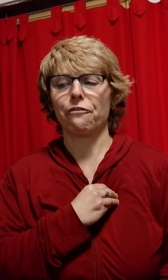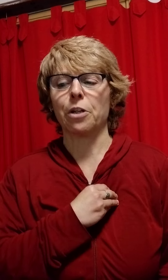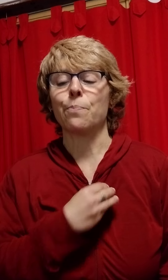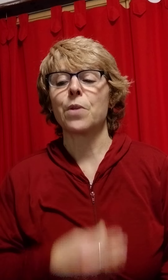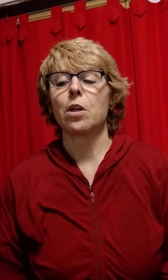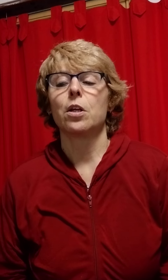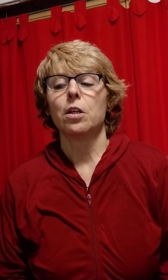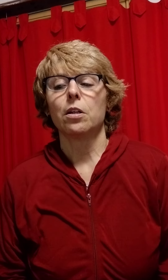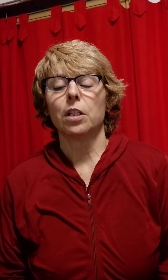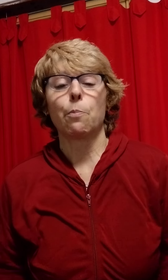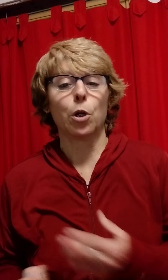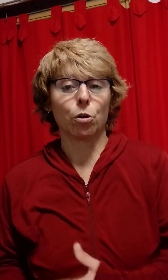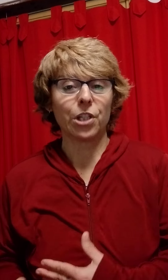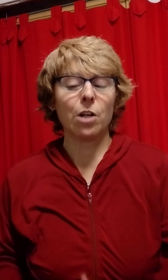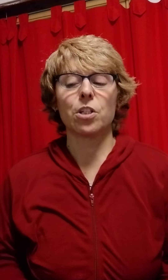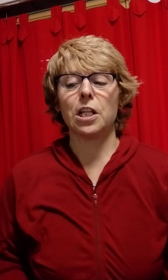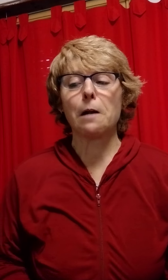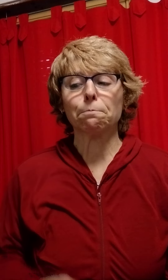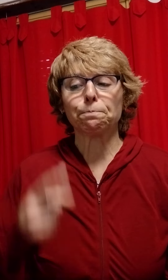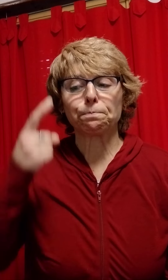Confío. Después, lo contrario sería...